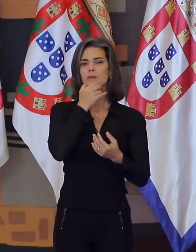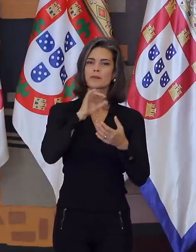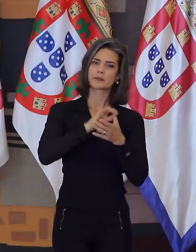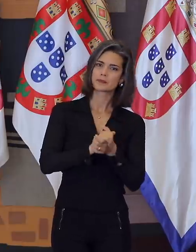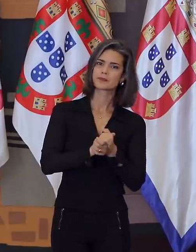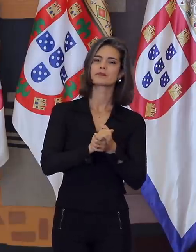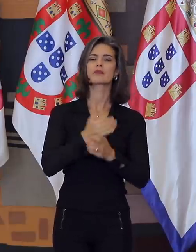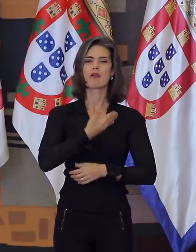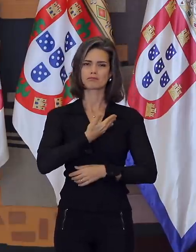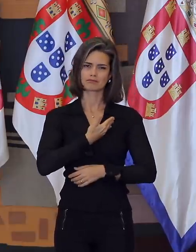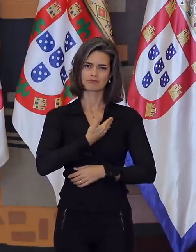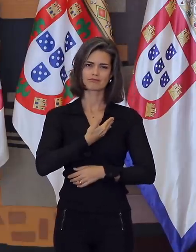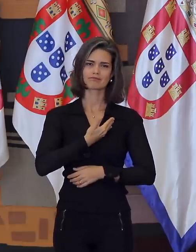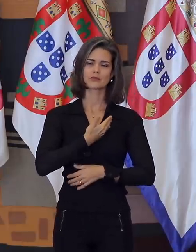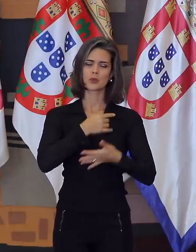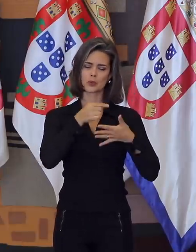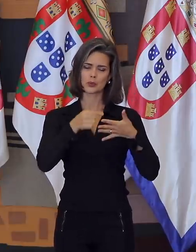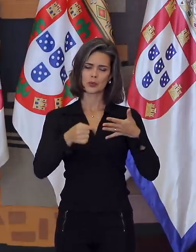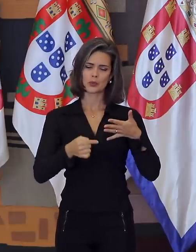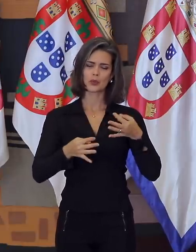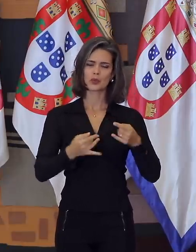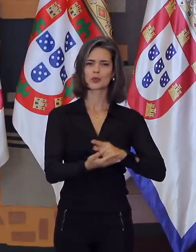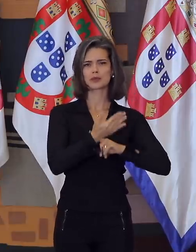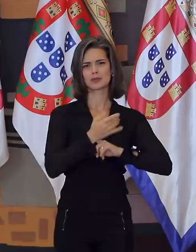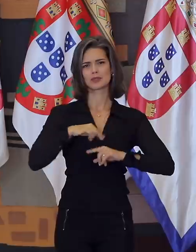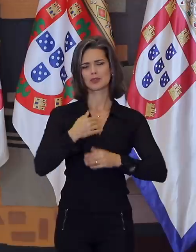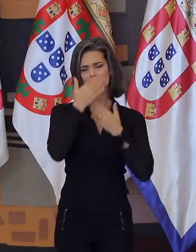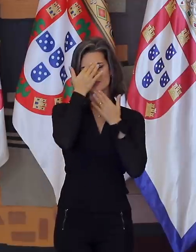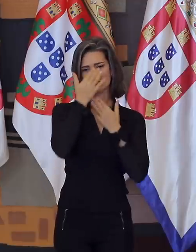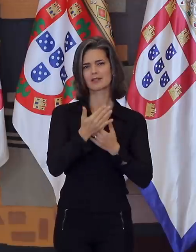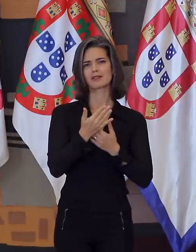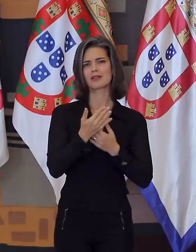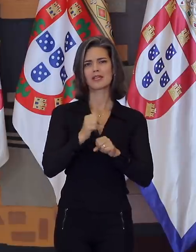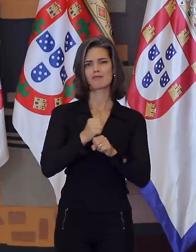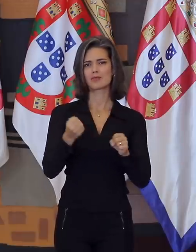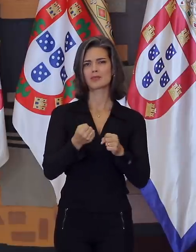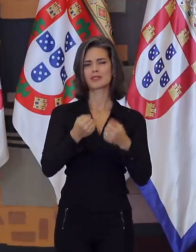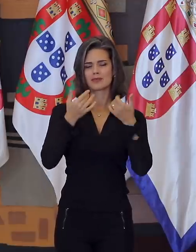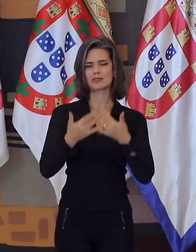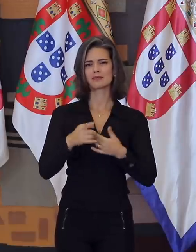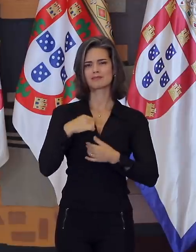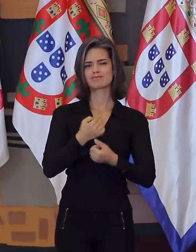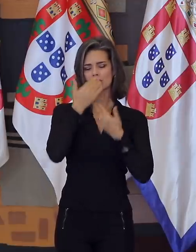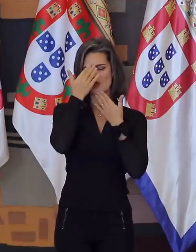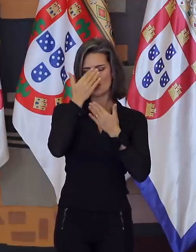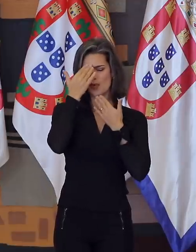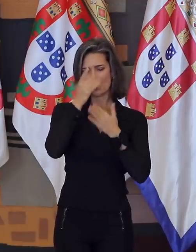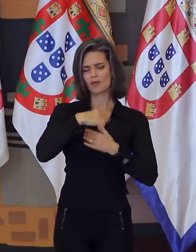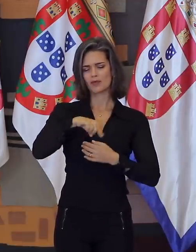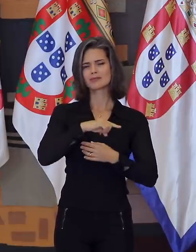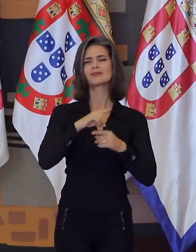companheiras e amigos sabem que o tamanho de nossa gratidão não caberia nesse discurso. Vocês, que tanto